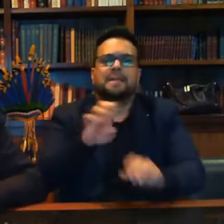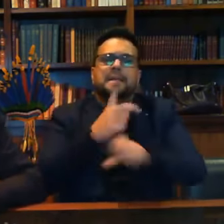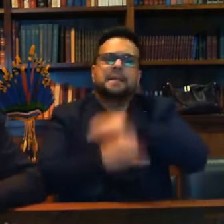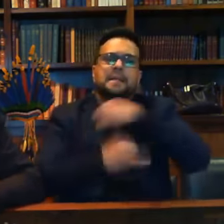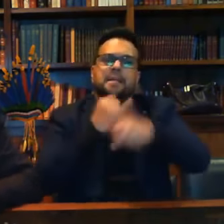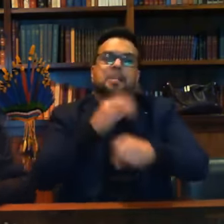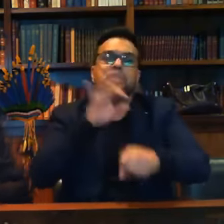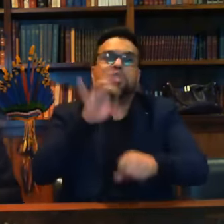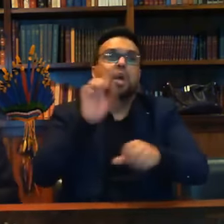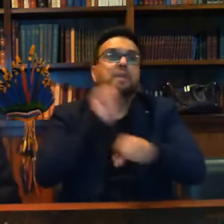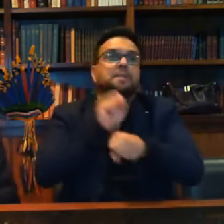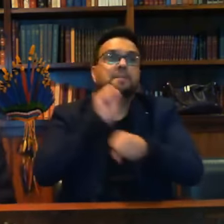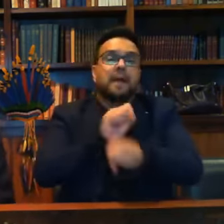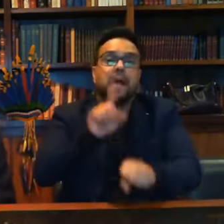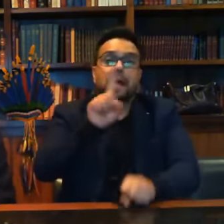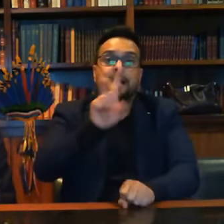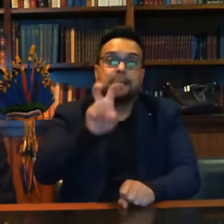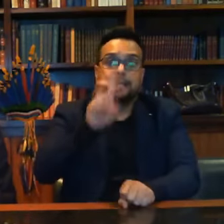15 dias depois,